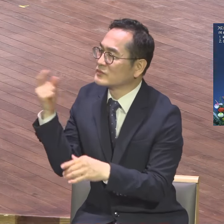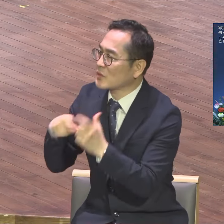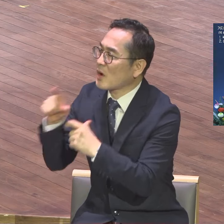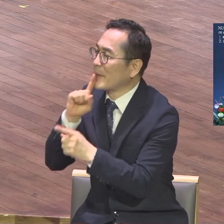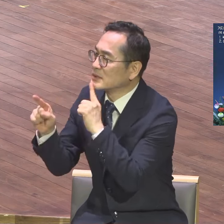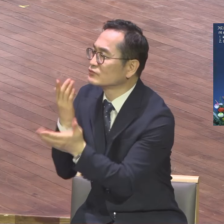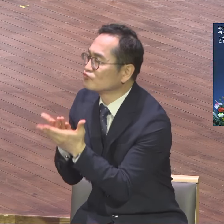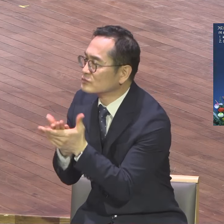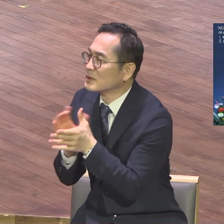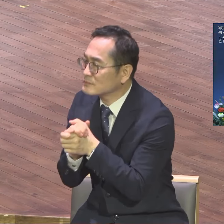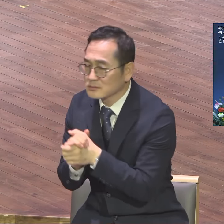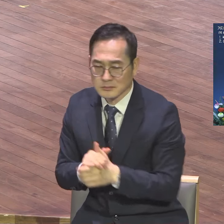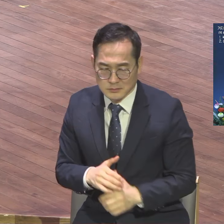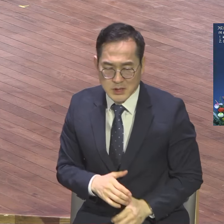외롭다 할 시간이 없어야 돼요.